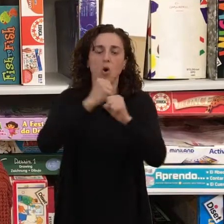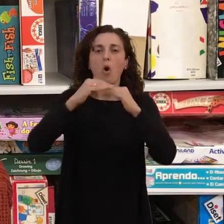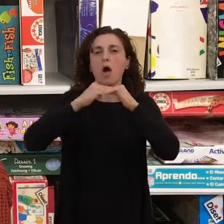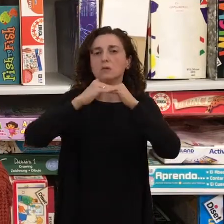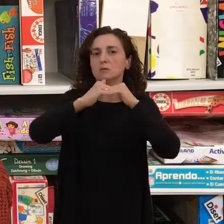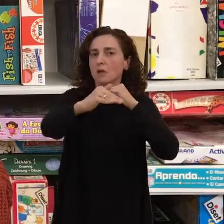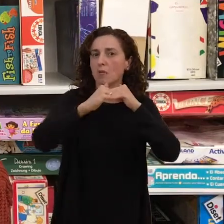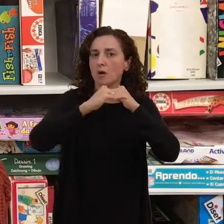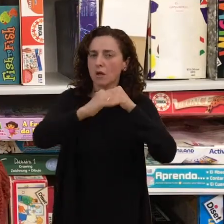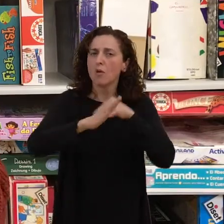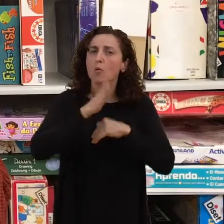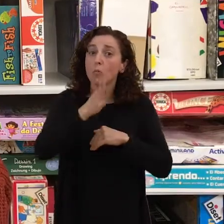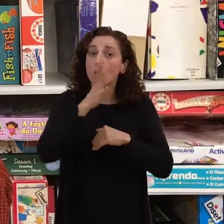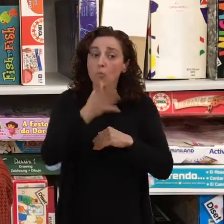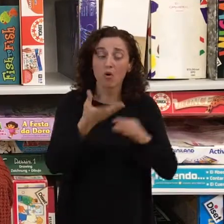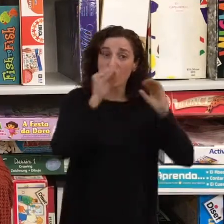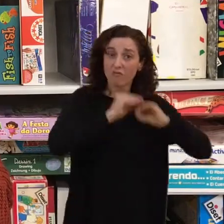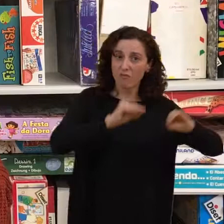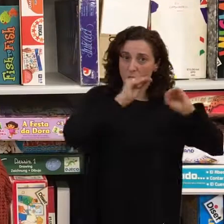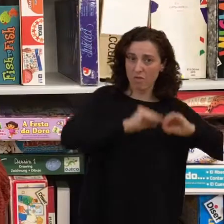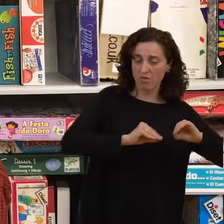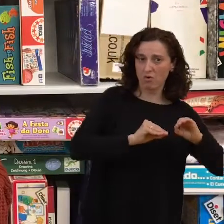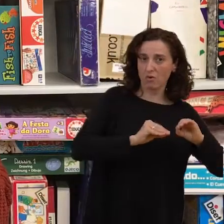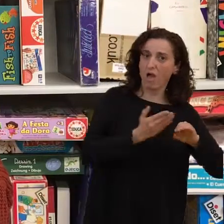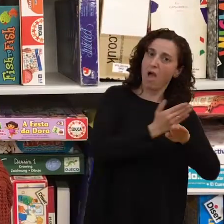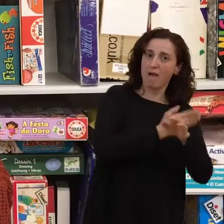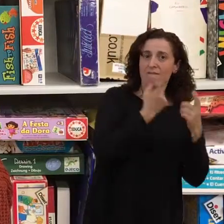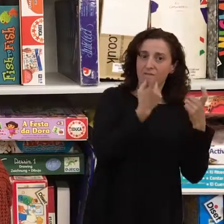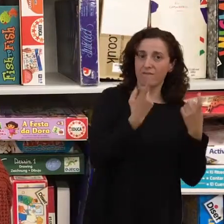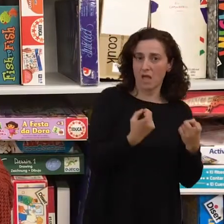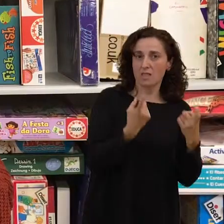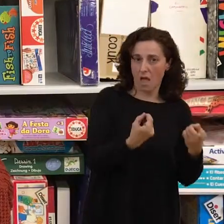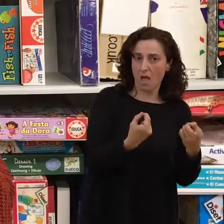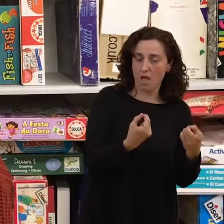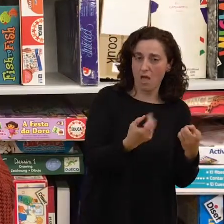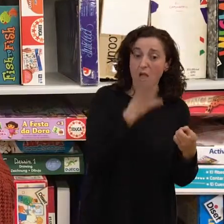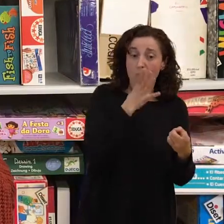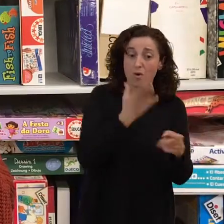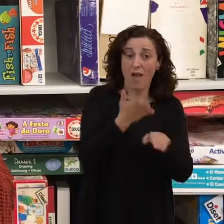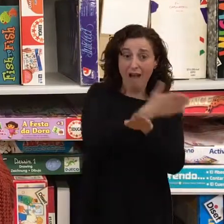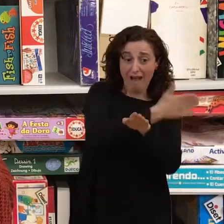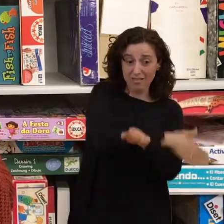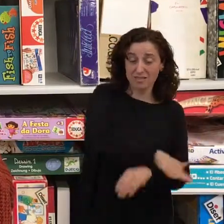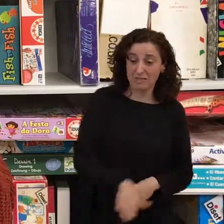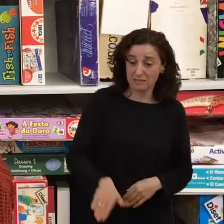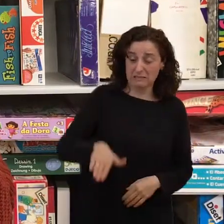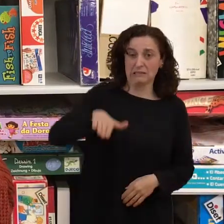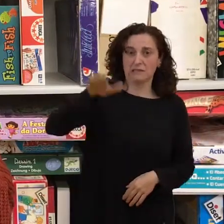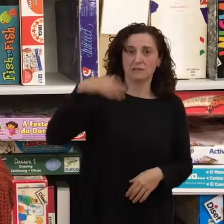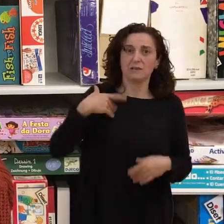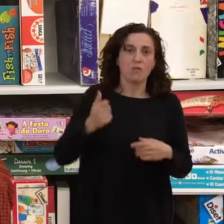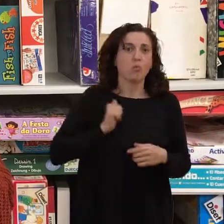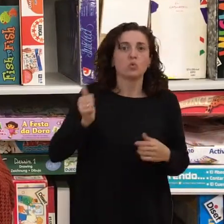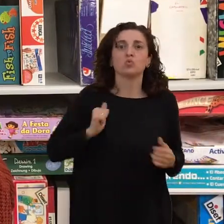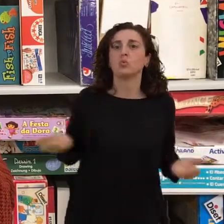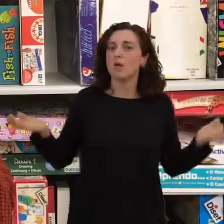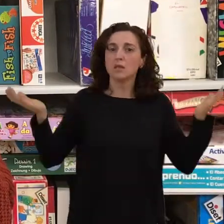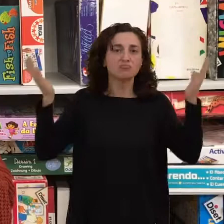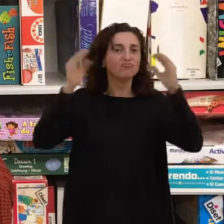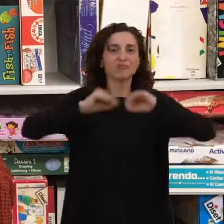que tienen, por la falta de formación, dado que antes no han tenido esas oportunidades para poderse formar y ahora